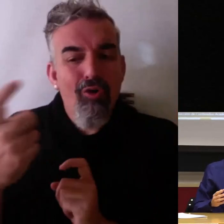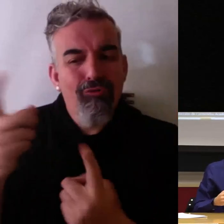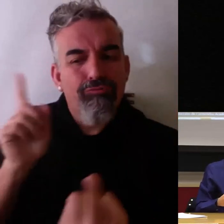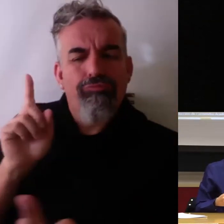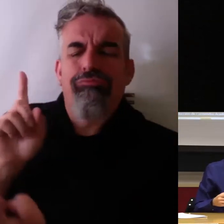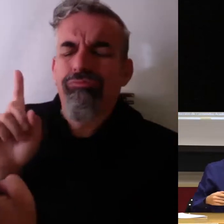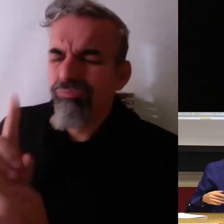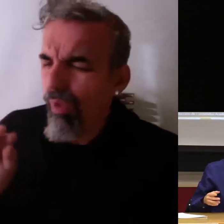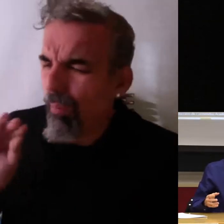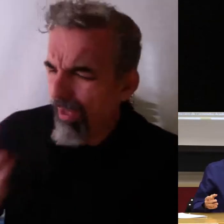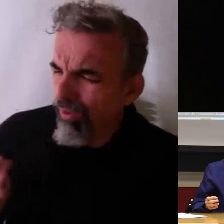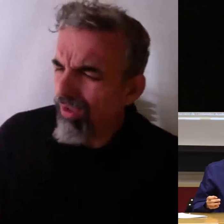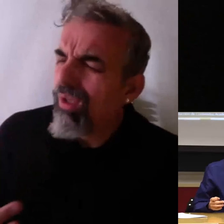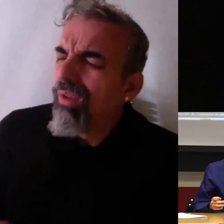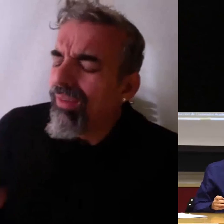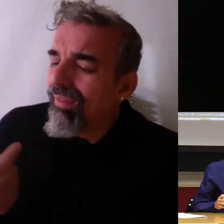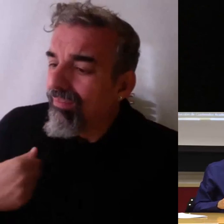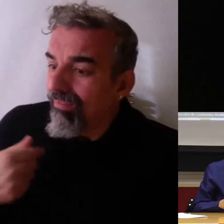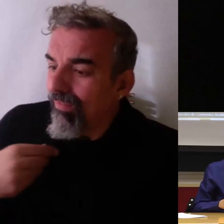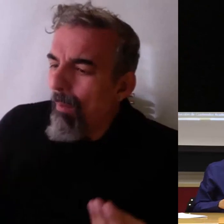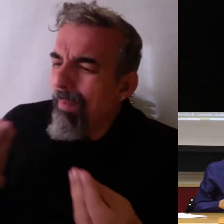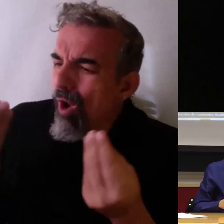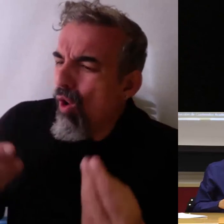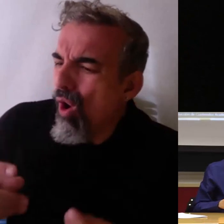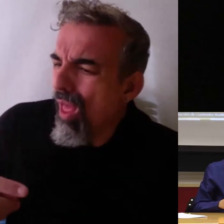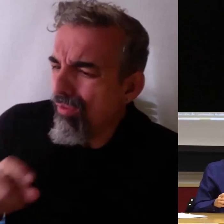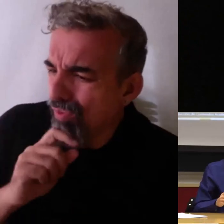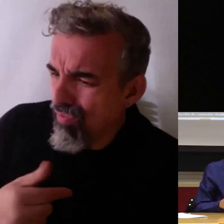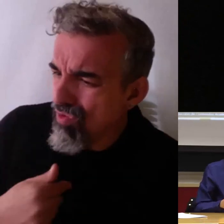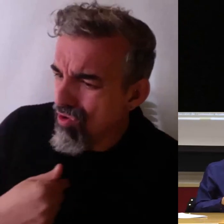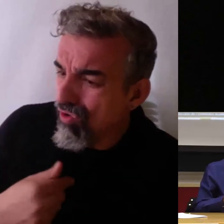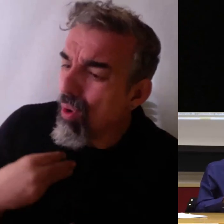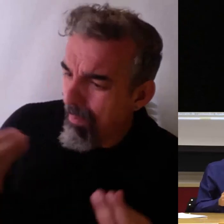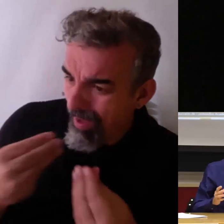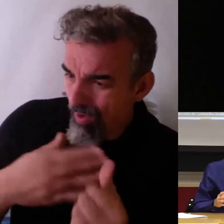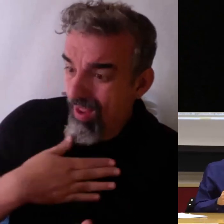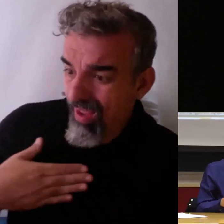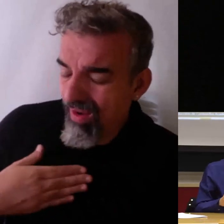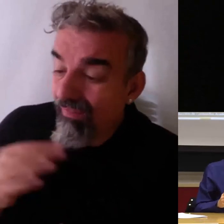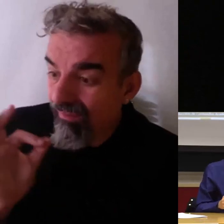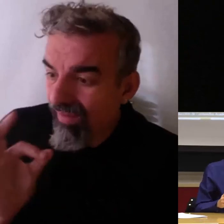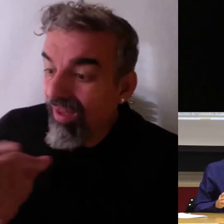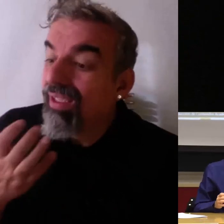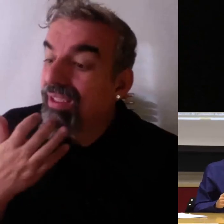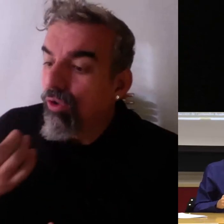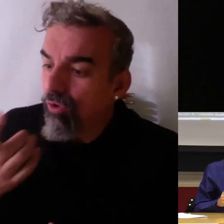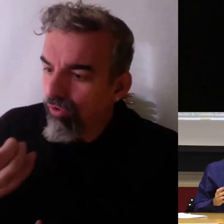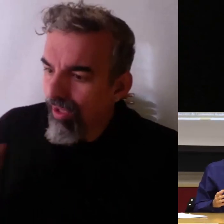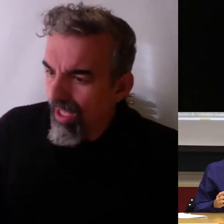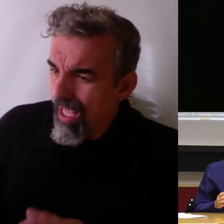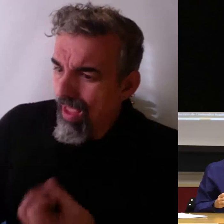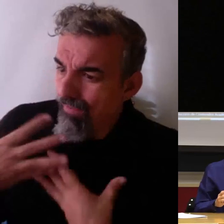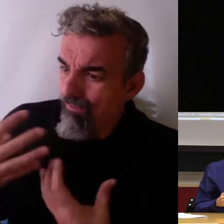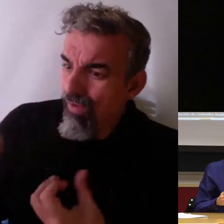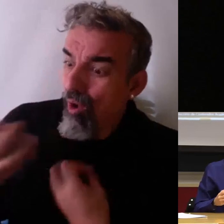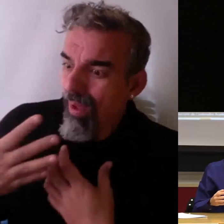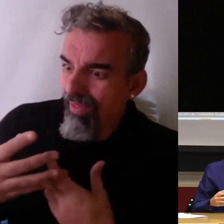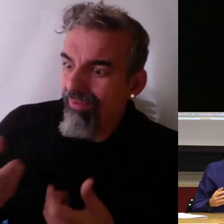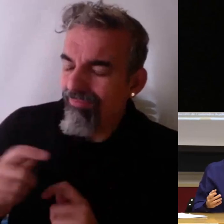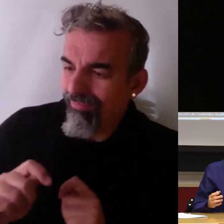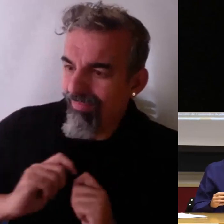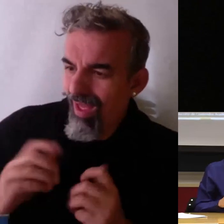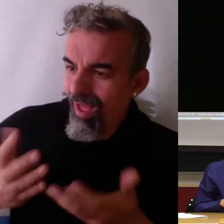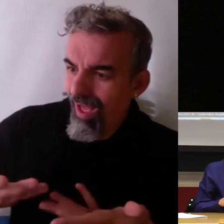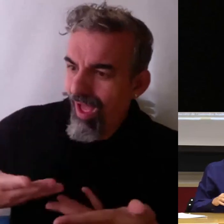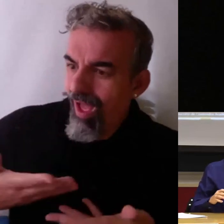oye en qué puedo mejorar yo de verdad quiero mejorar si vosotros transmitís esa información a los estudiantes oye realmente